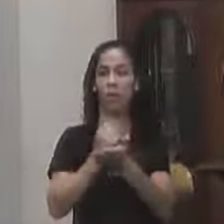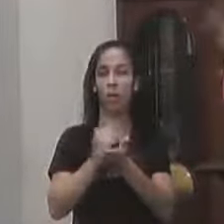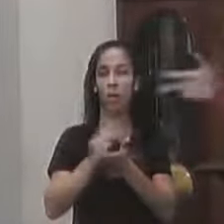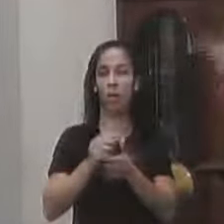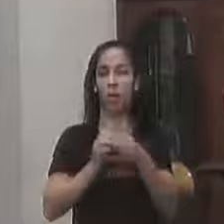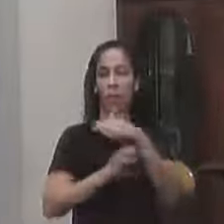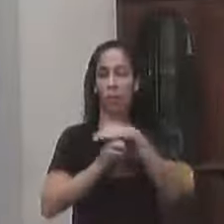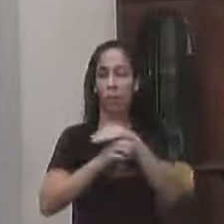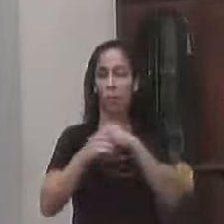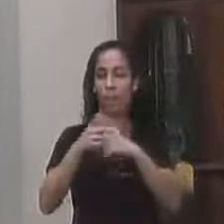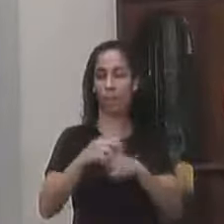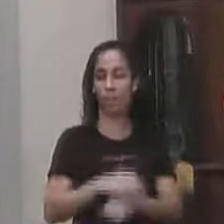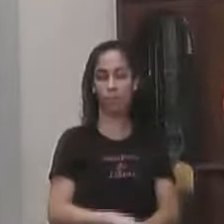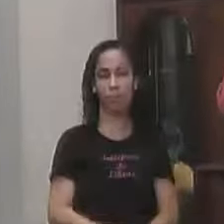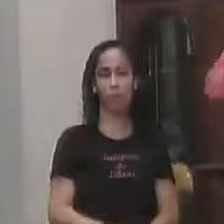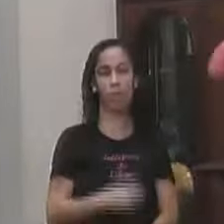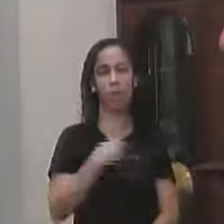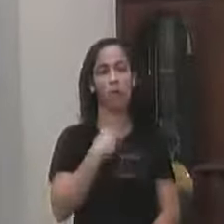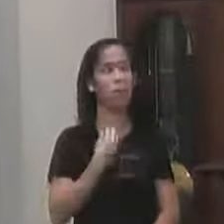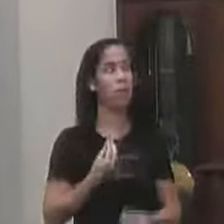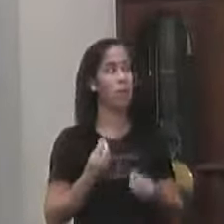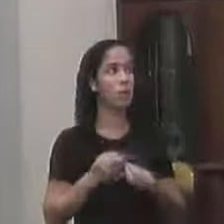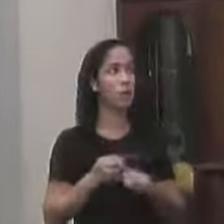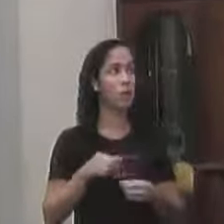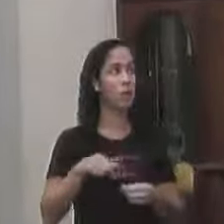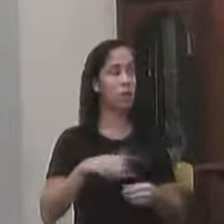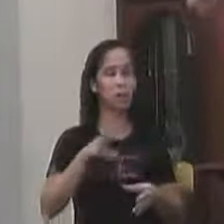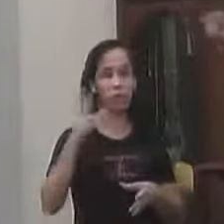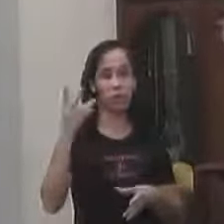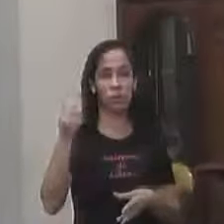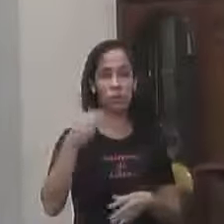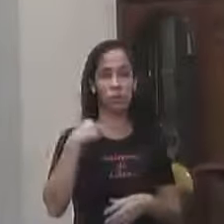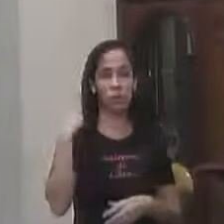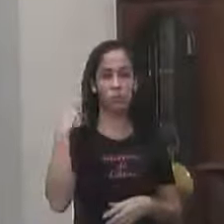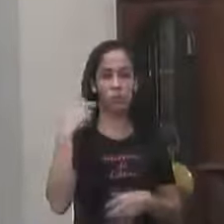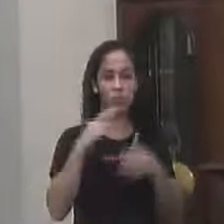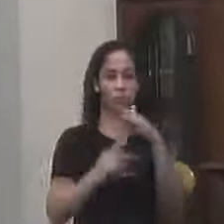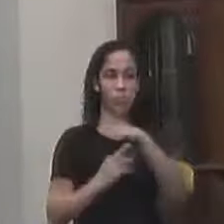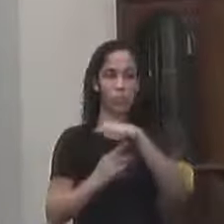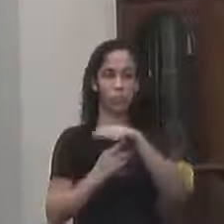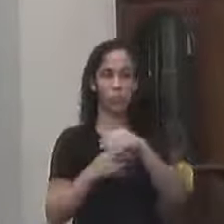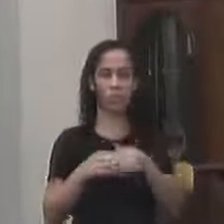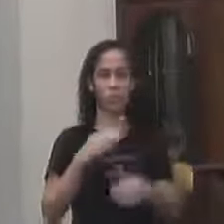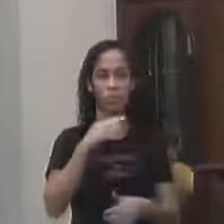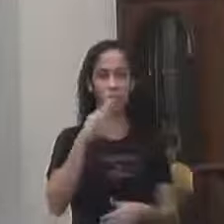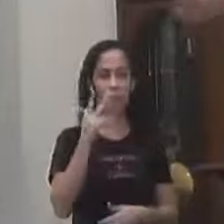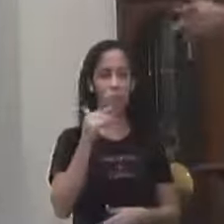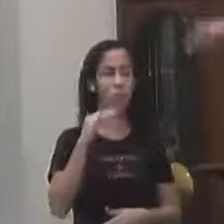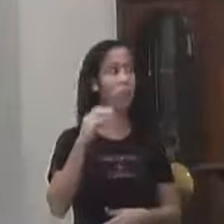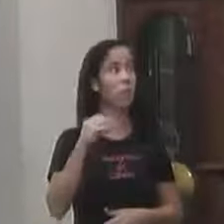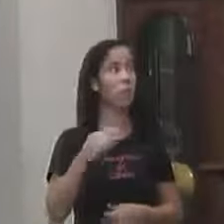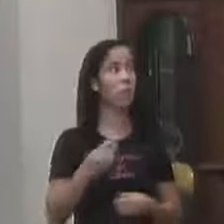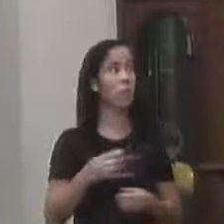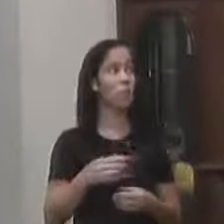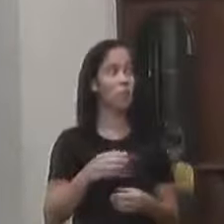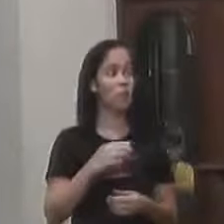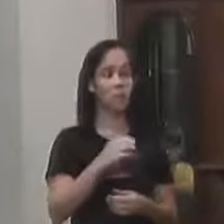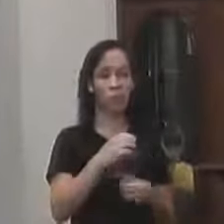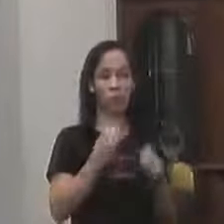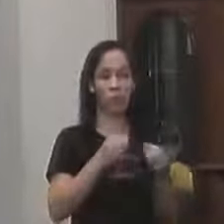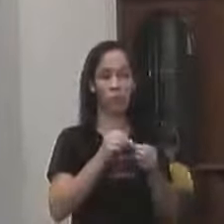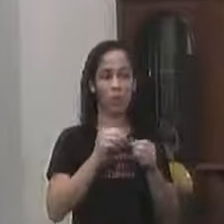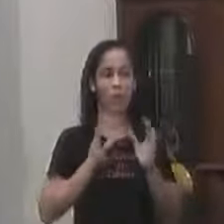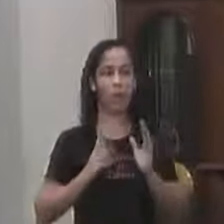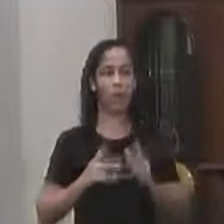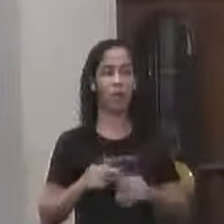dá conta De tomar conta Da rodoviária Eu não estou falando Dessa aqui Estou falando de todas O Chico da Serra Fica maluco A gente fala com ele Uma coisa Ele vai limpar Banheiro